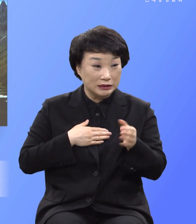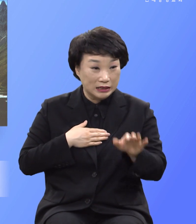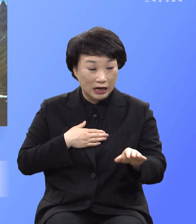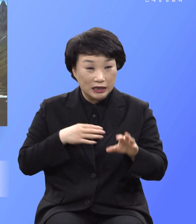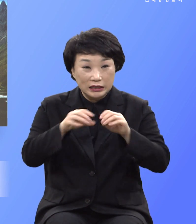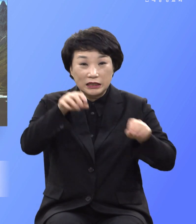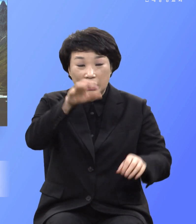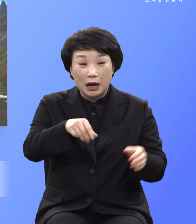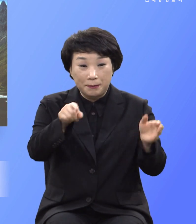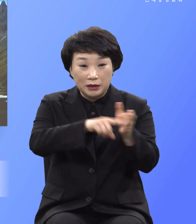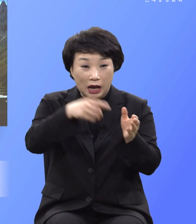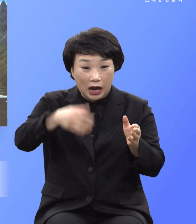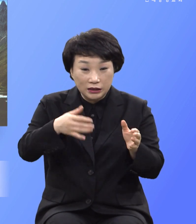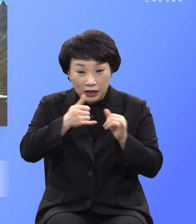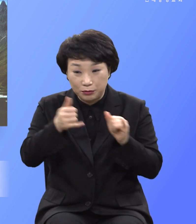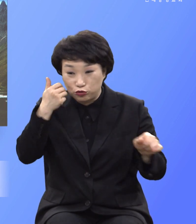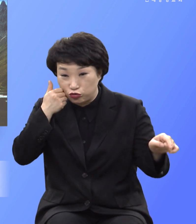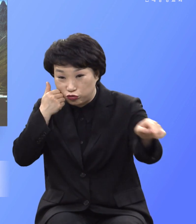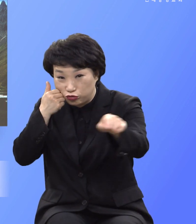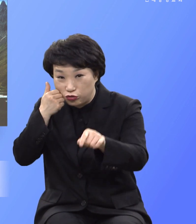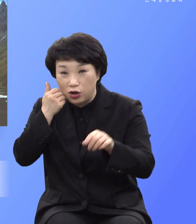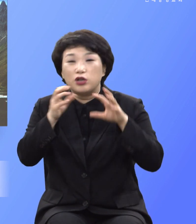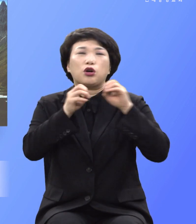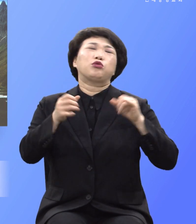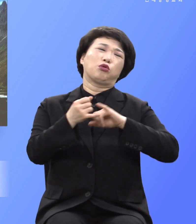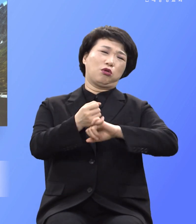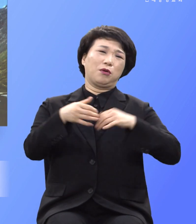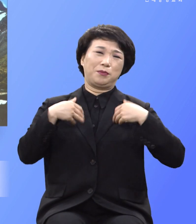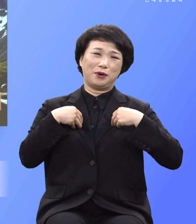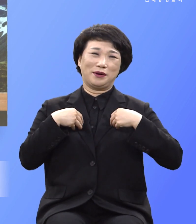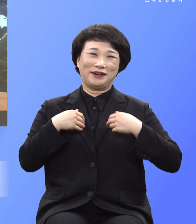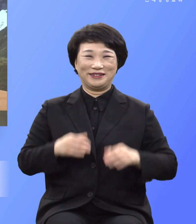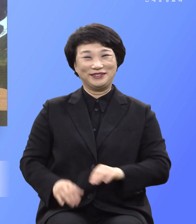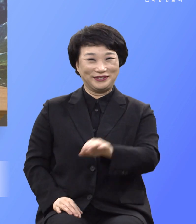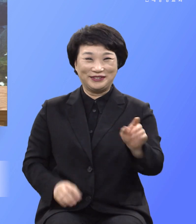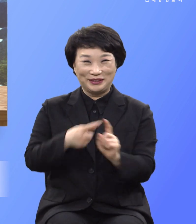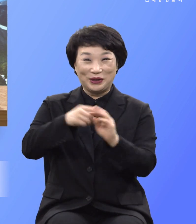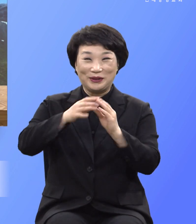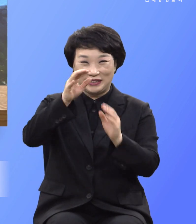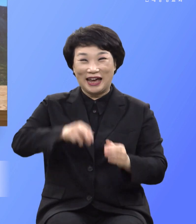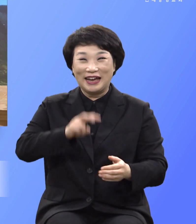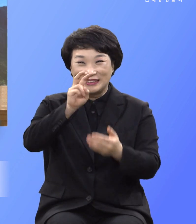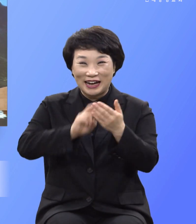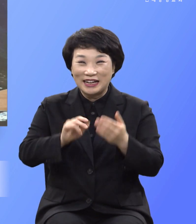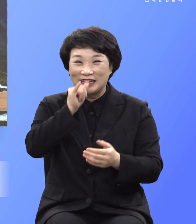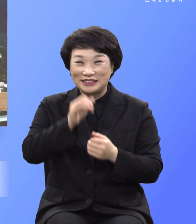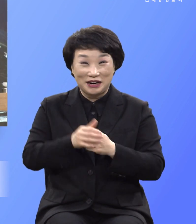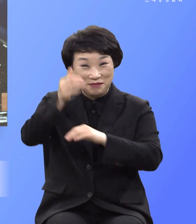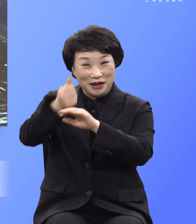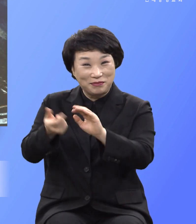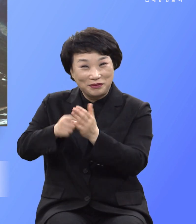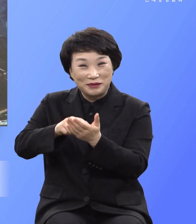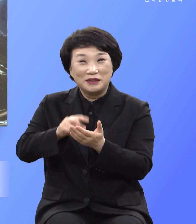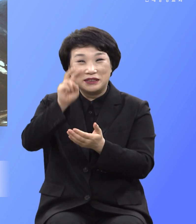있나만 전도하는 것입니다 우리 한번 우리 교회 교과 후렴을 한번 부릅니다 이